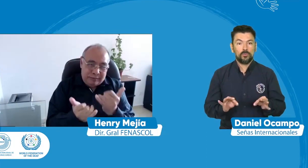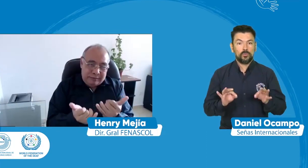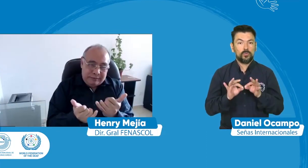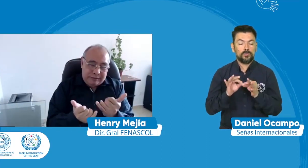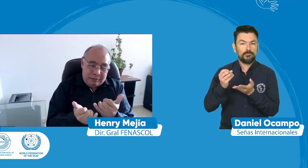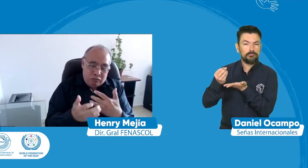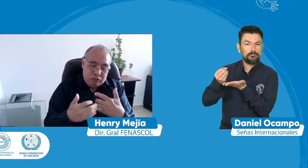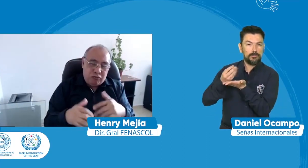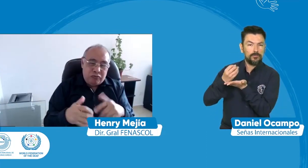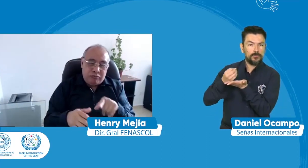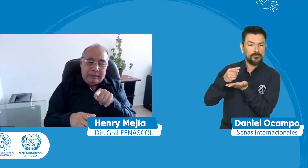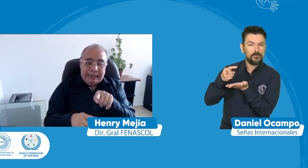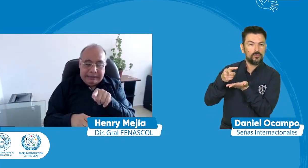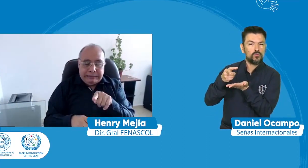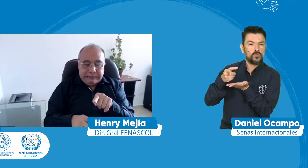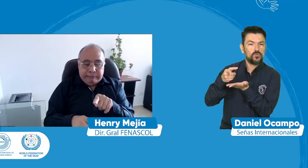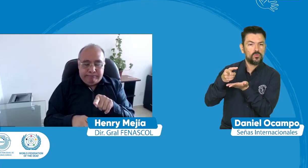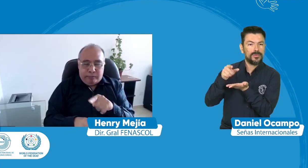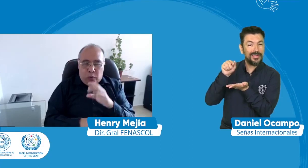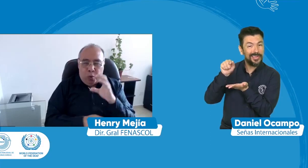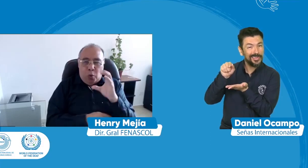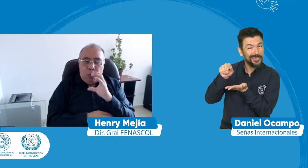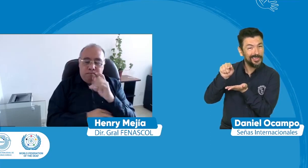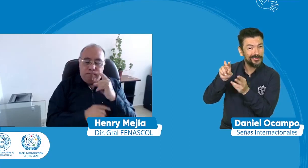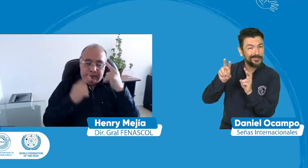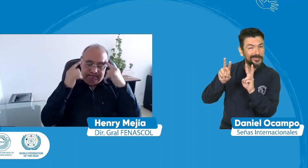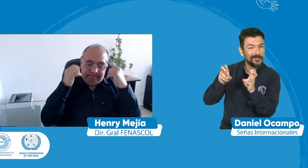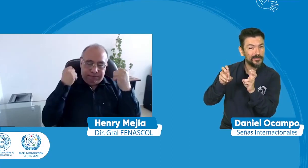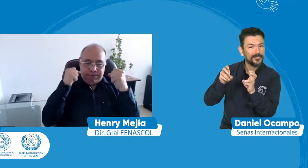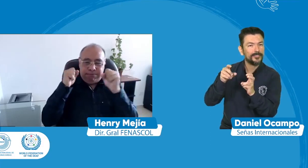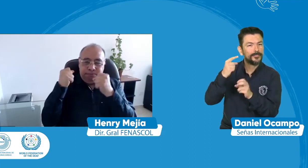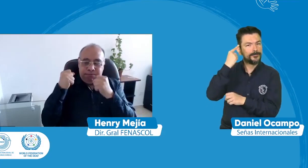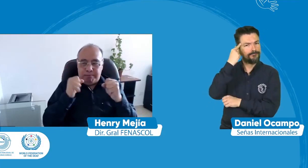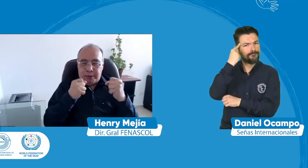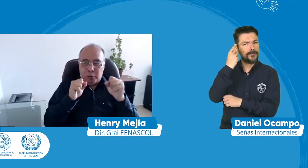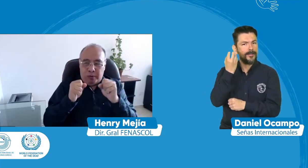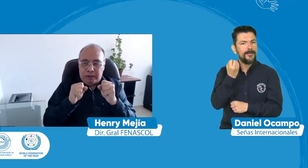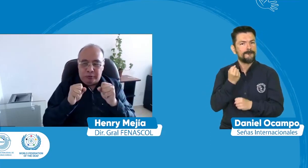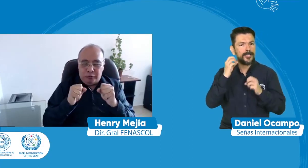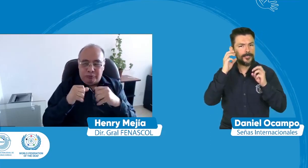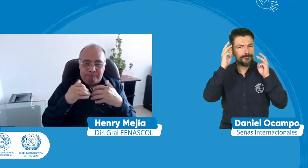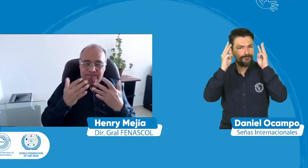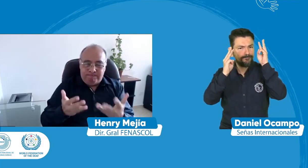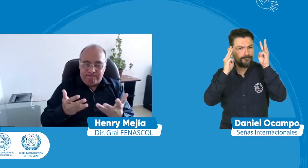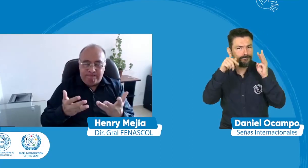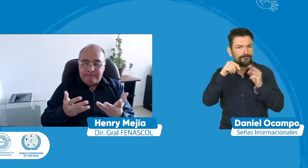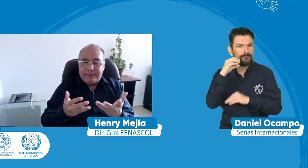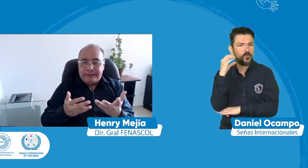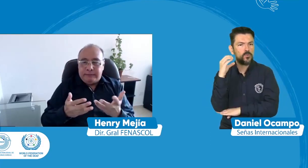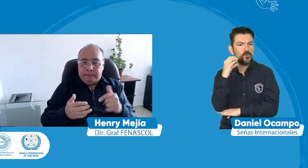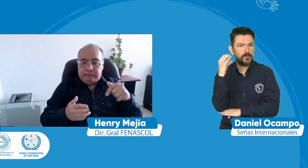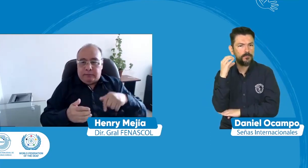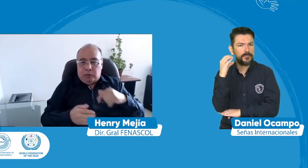claro que sí esta información es realmente importante y también nosotros en Colombia tenemos